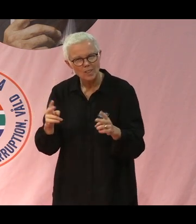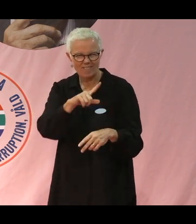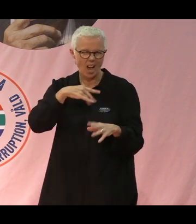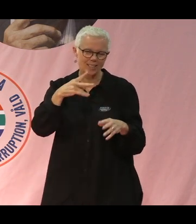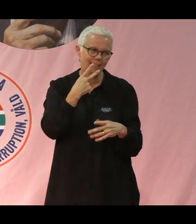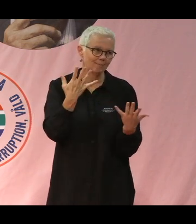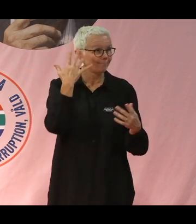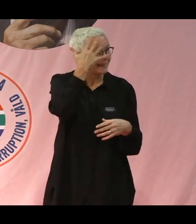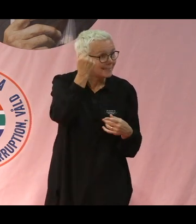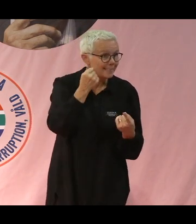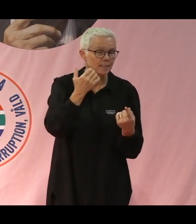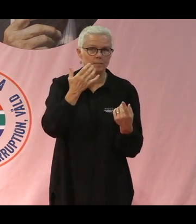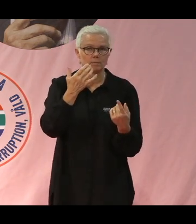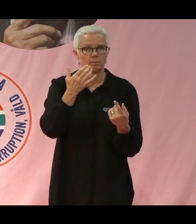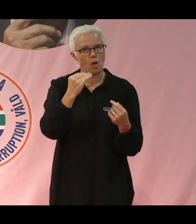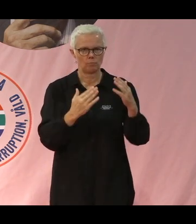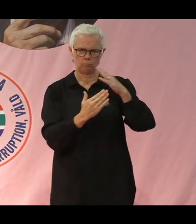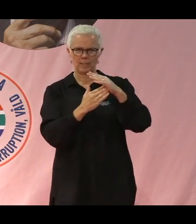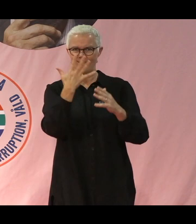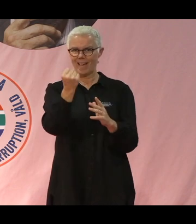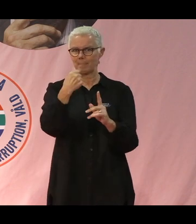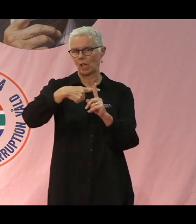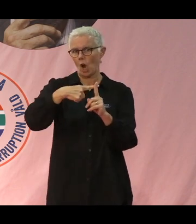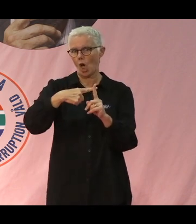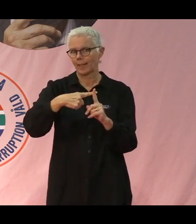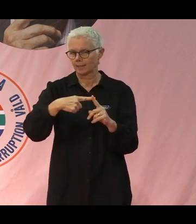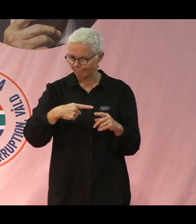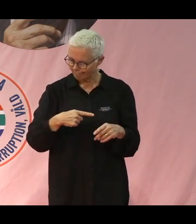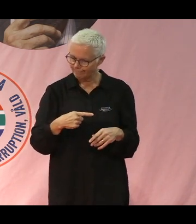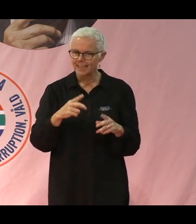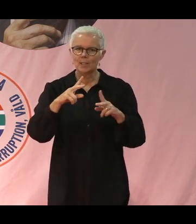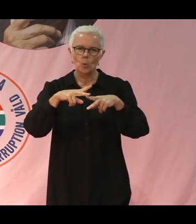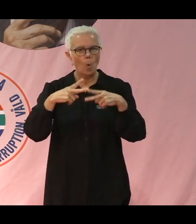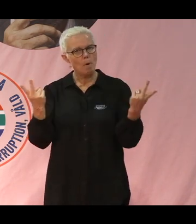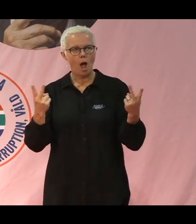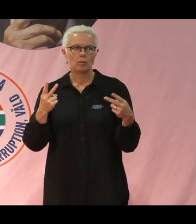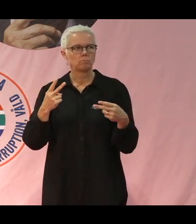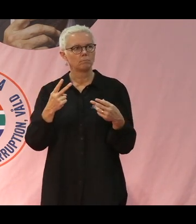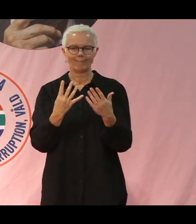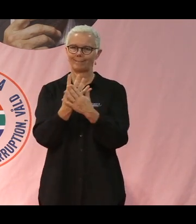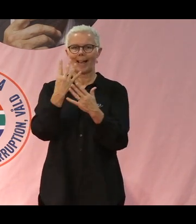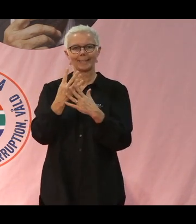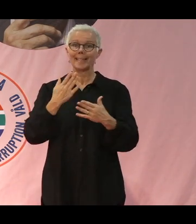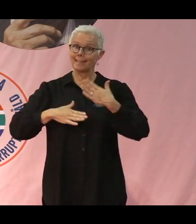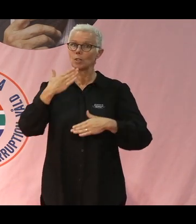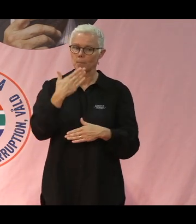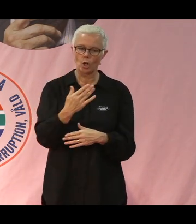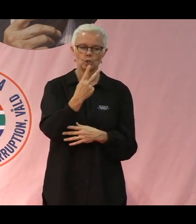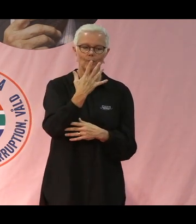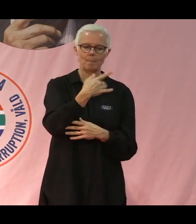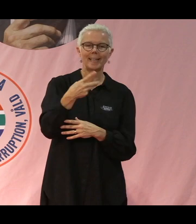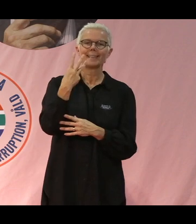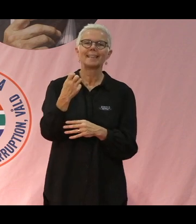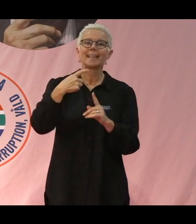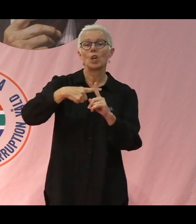upp till 50 grader. Normalt så trivs de flesta växter mellan 25 och 30 grader.